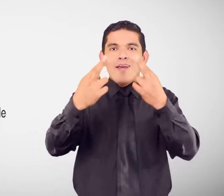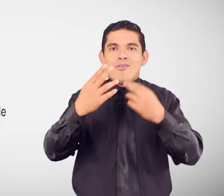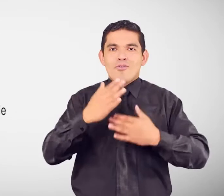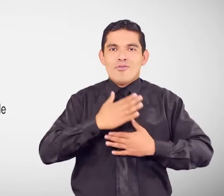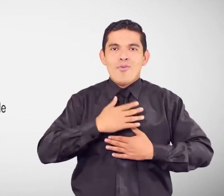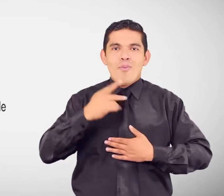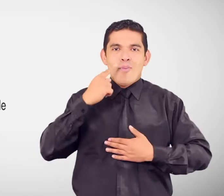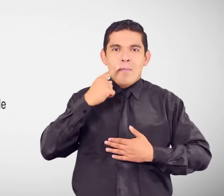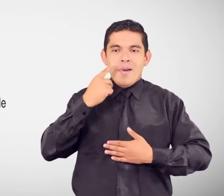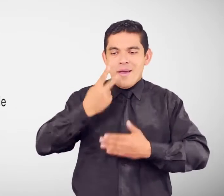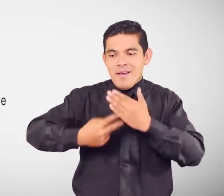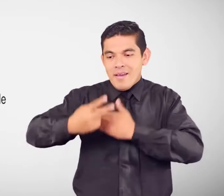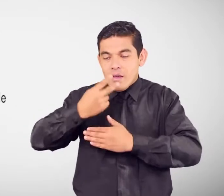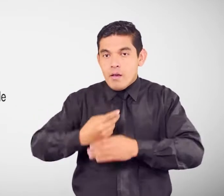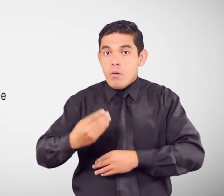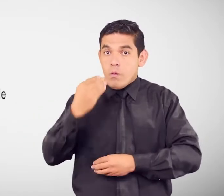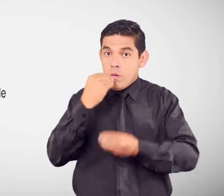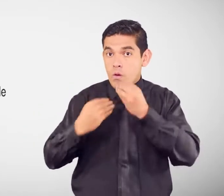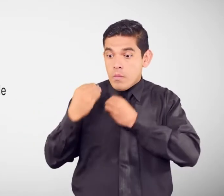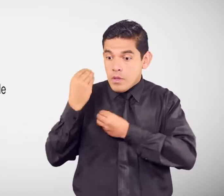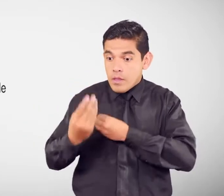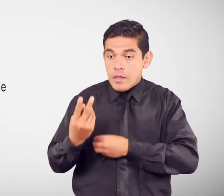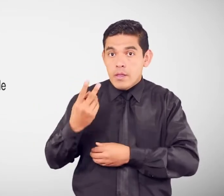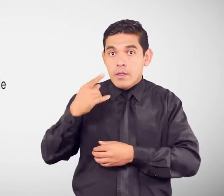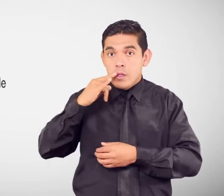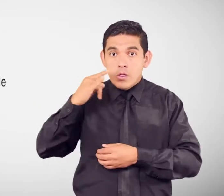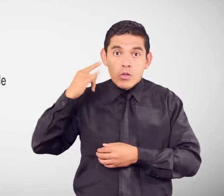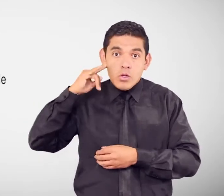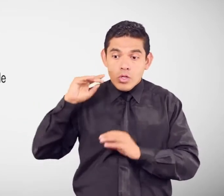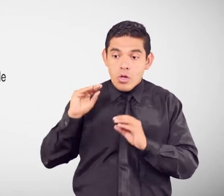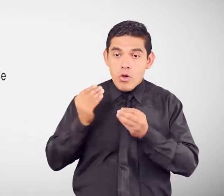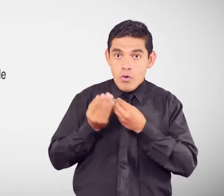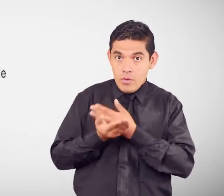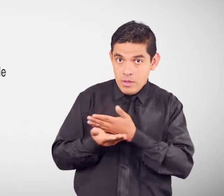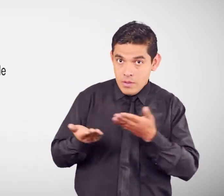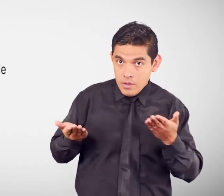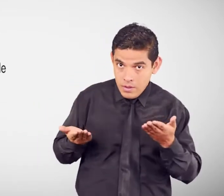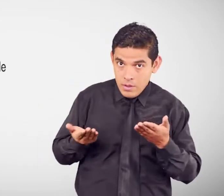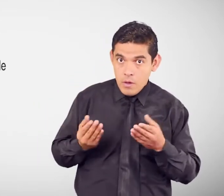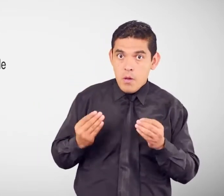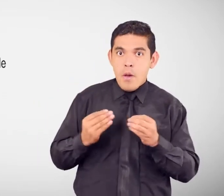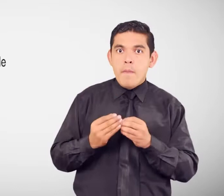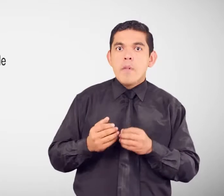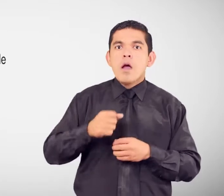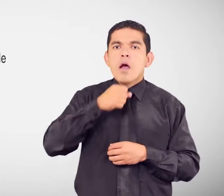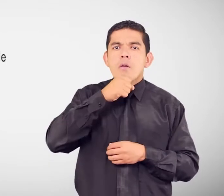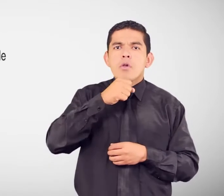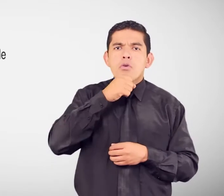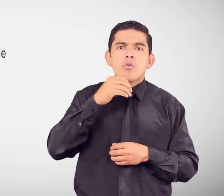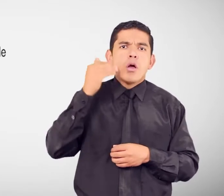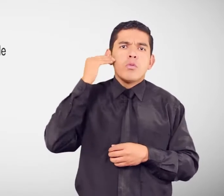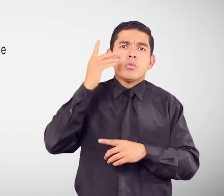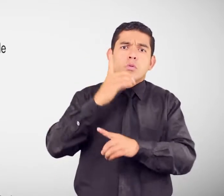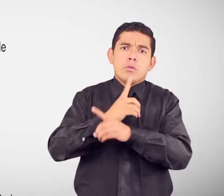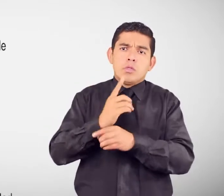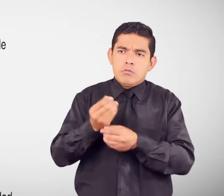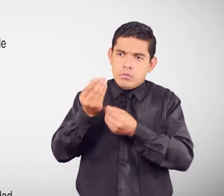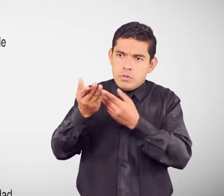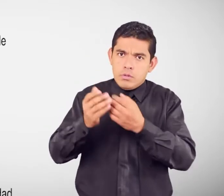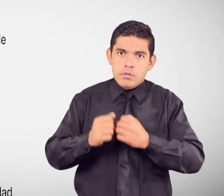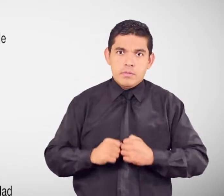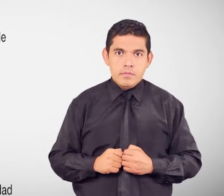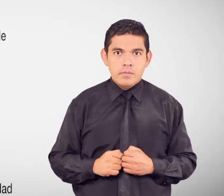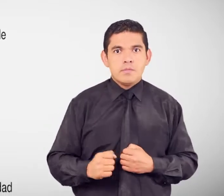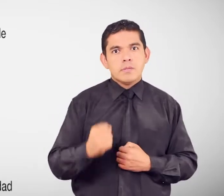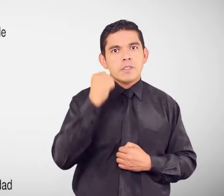adolescentes Y en personas mayores De edad Con discapacidad Derechos Y obligaciones Recibir pensión Alimenticia